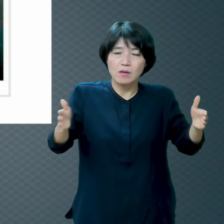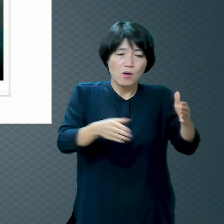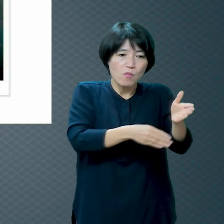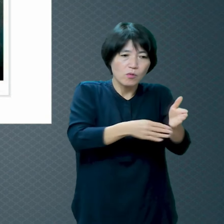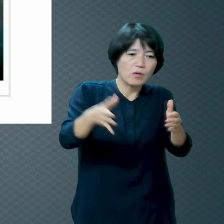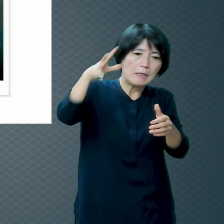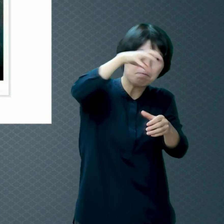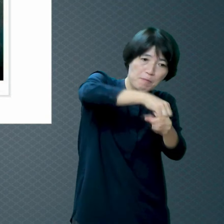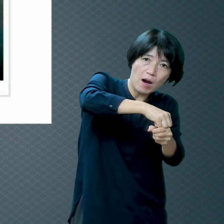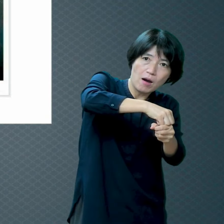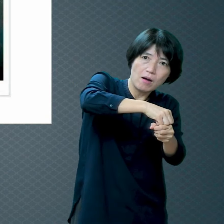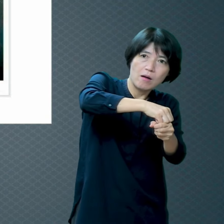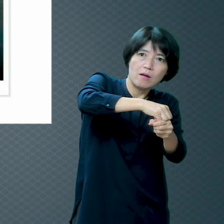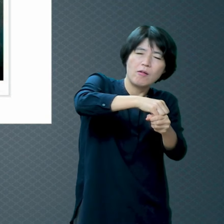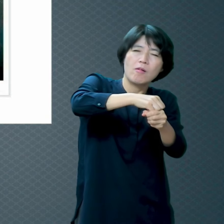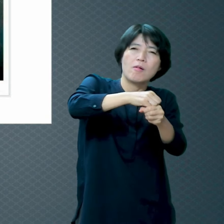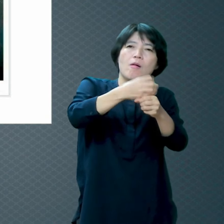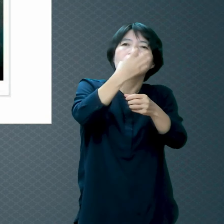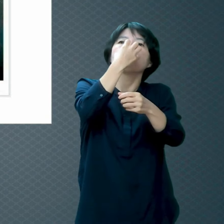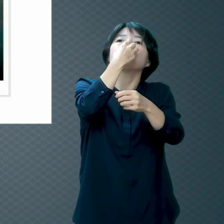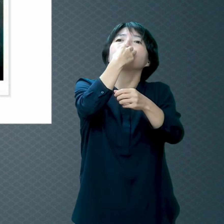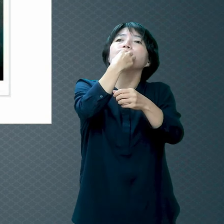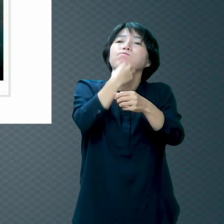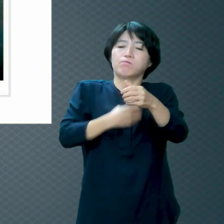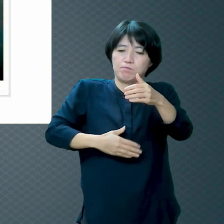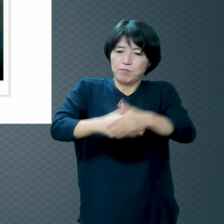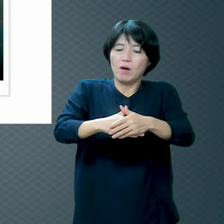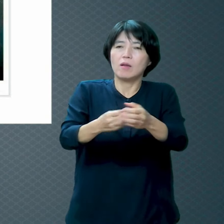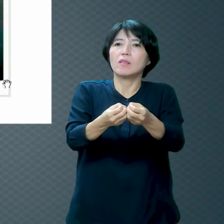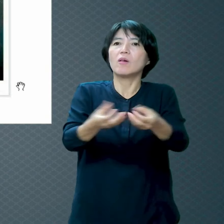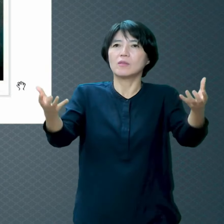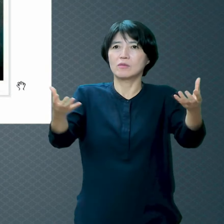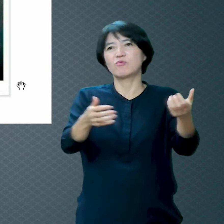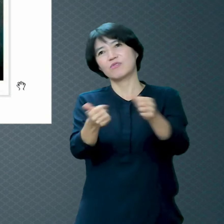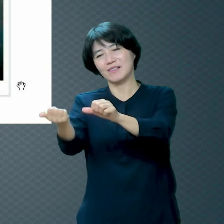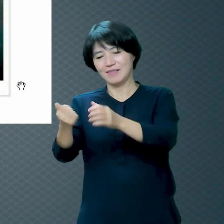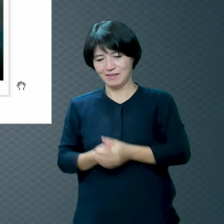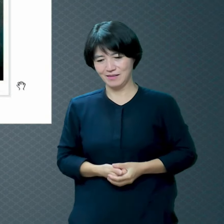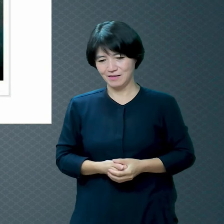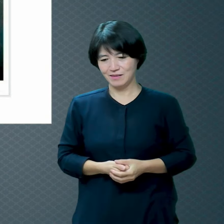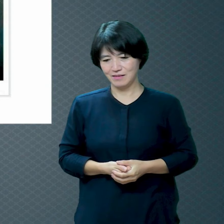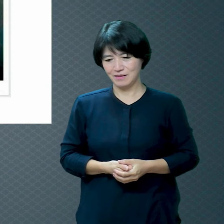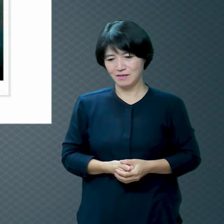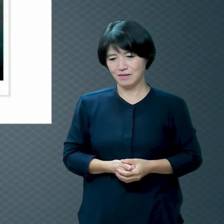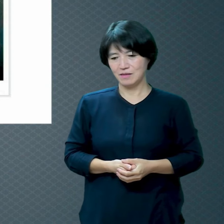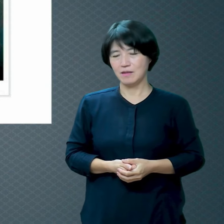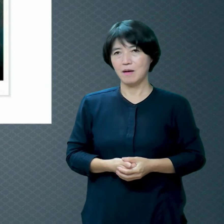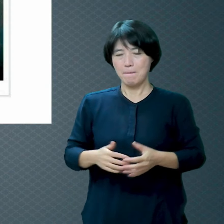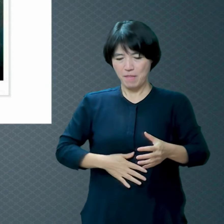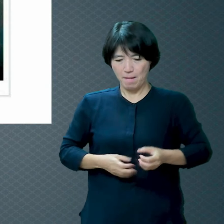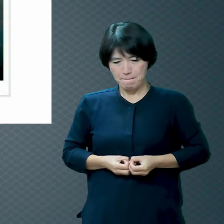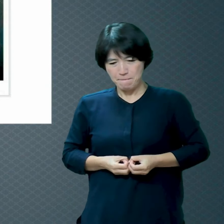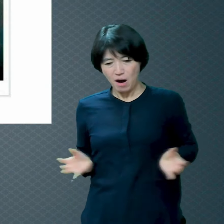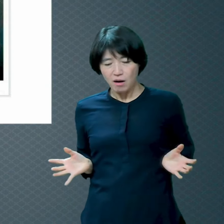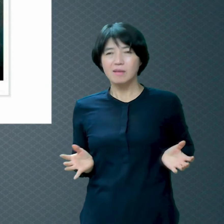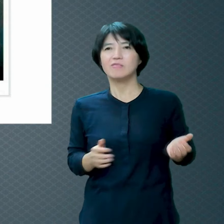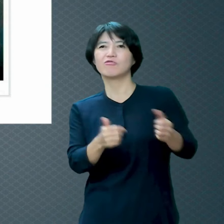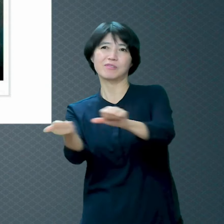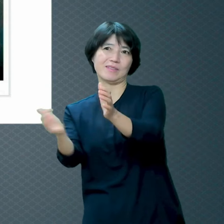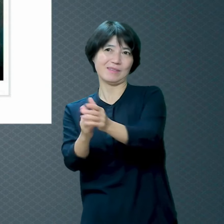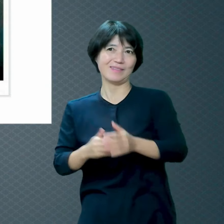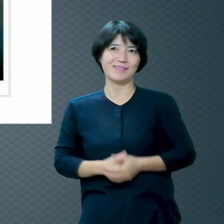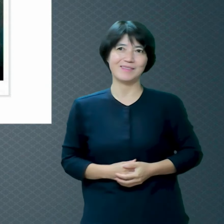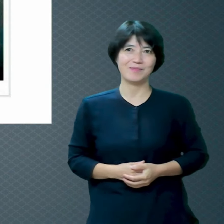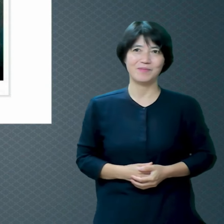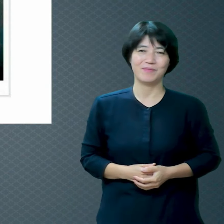터져서 죽었잖아요 우리 욕심 어때요? 어떤 사람 죽더라도 돈벼락이나